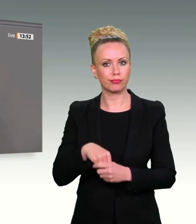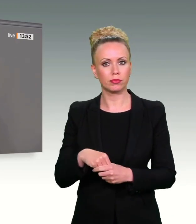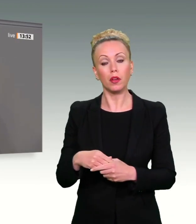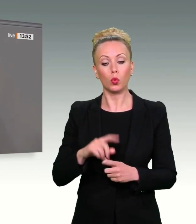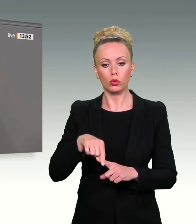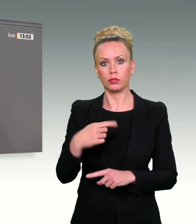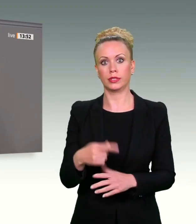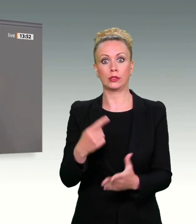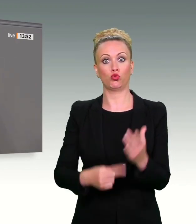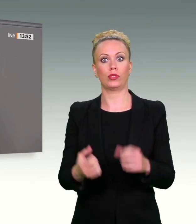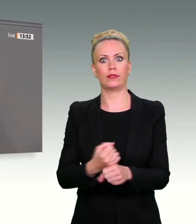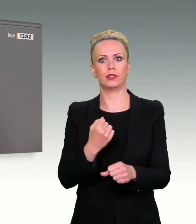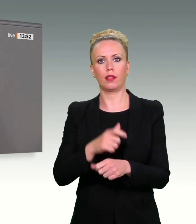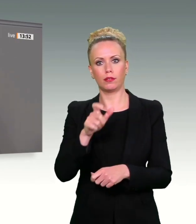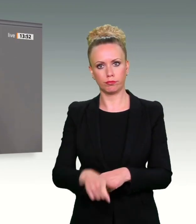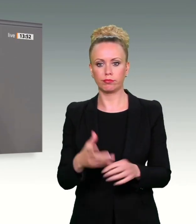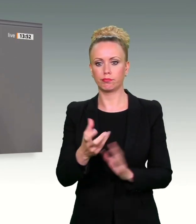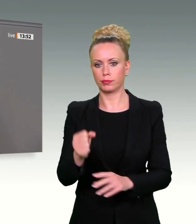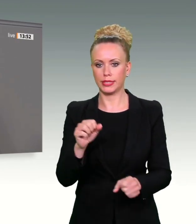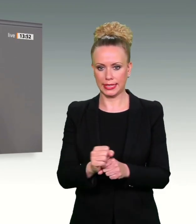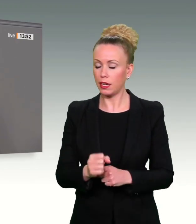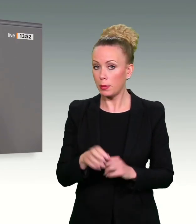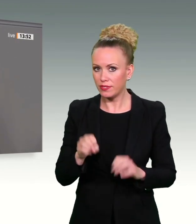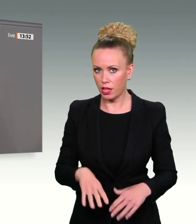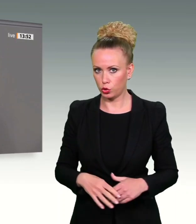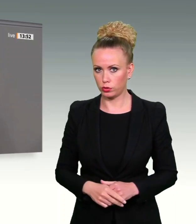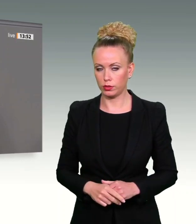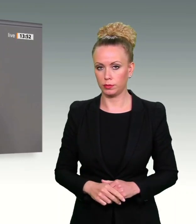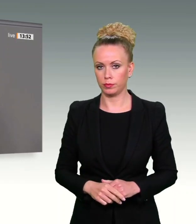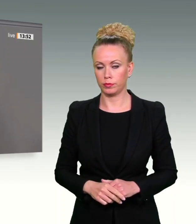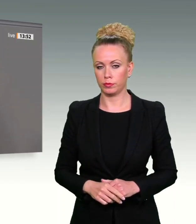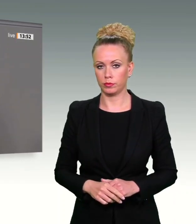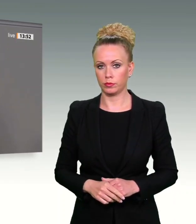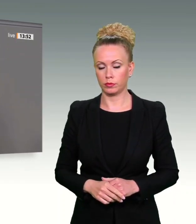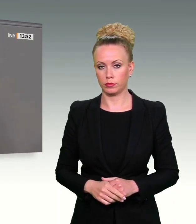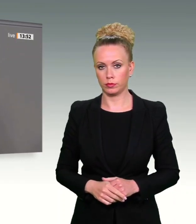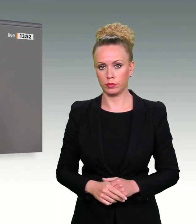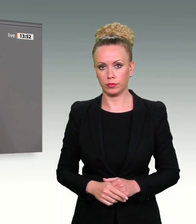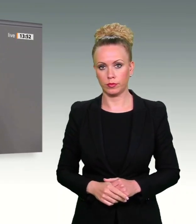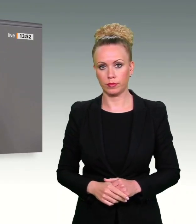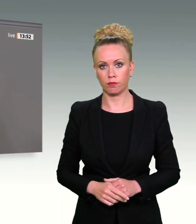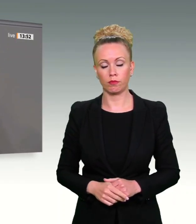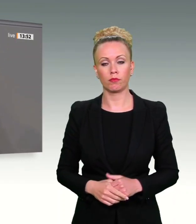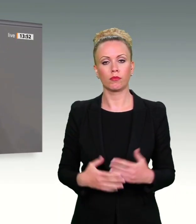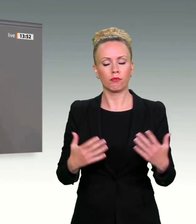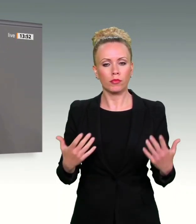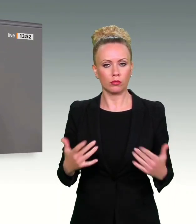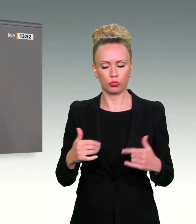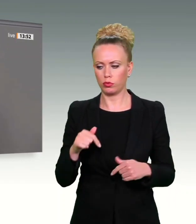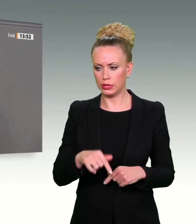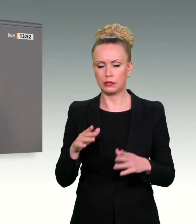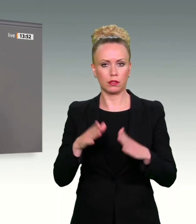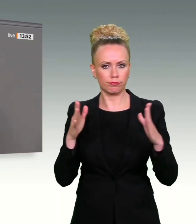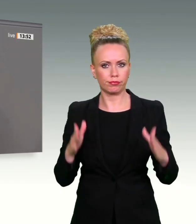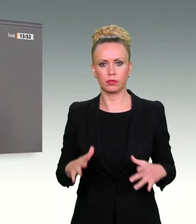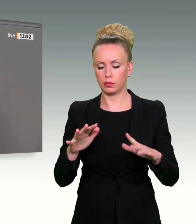falsch. Beispiele, die die Absurdität dieser Debatte zeigen, haben wir zu Hauf und Massenhaft, und wir haben sie auch hier im Haus gehört. Argumentiert wird